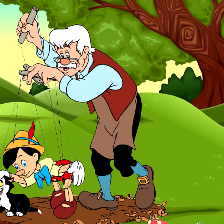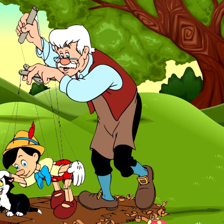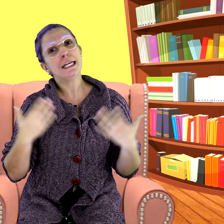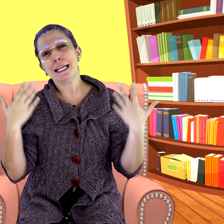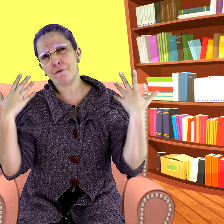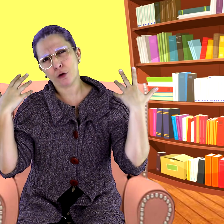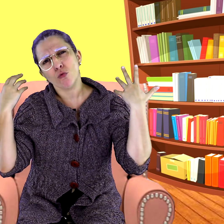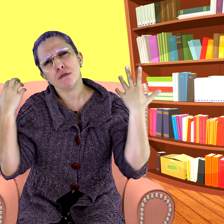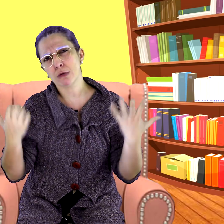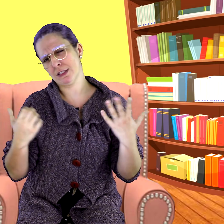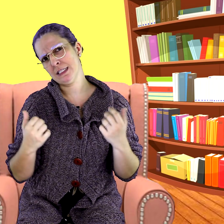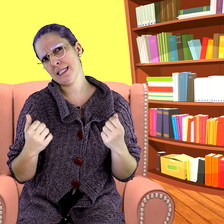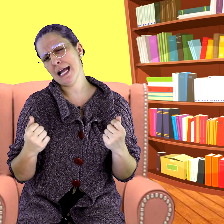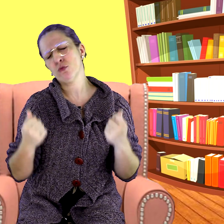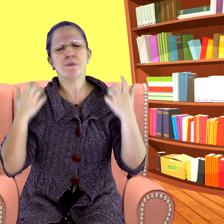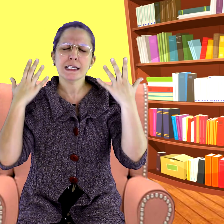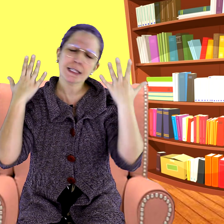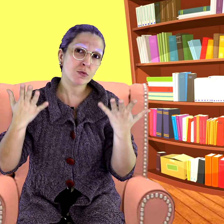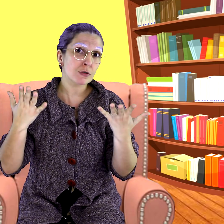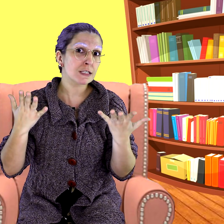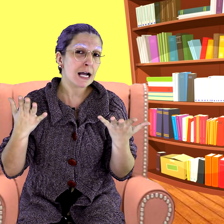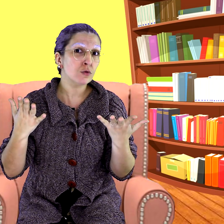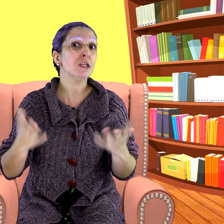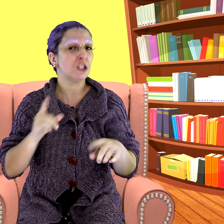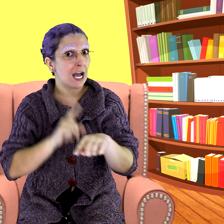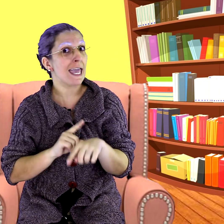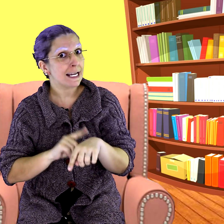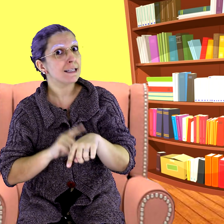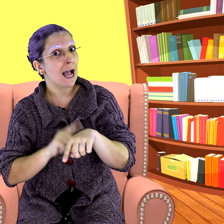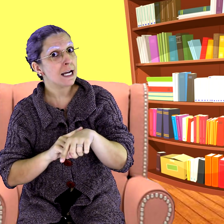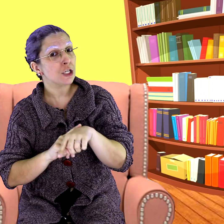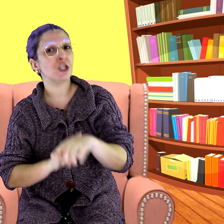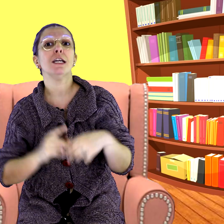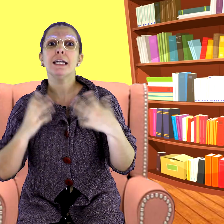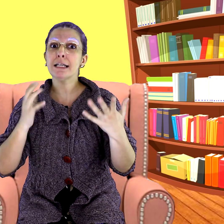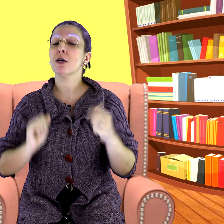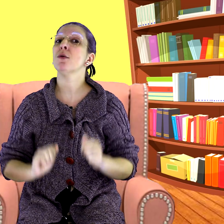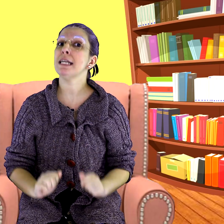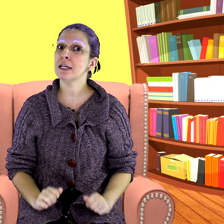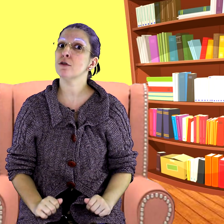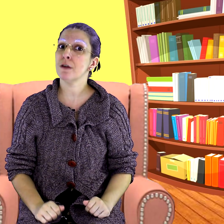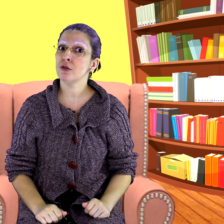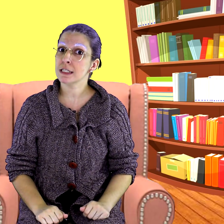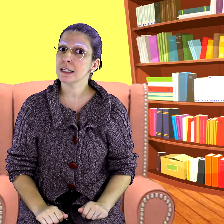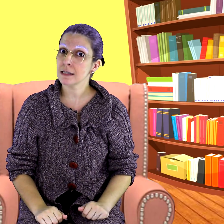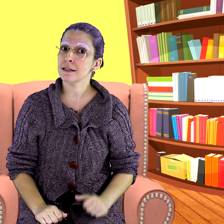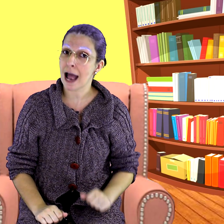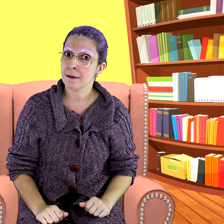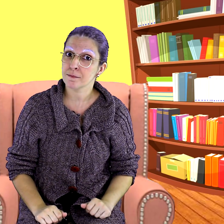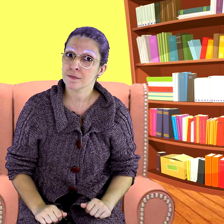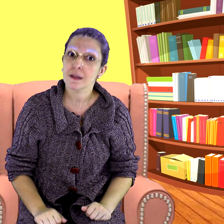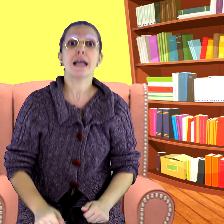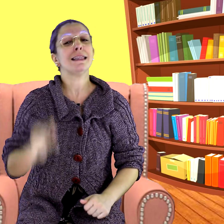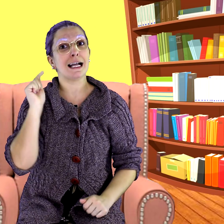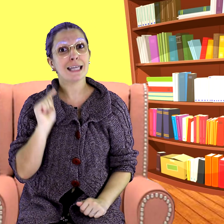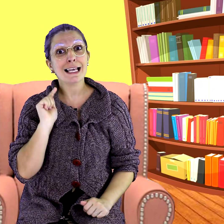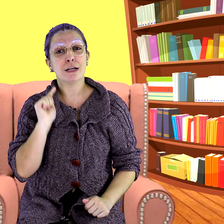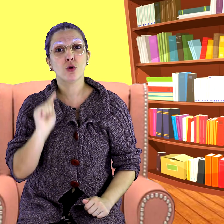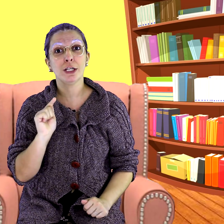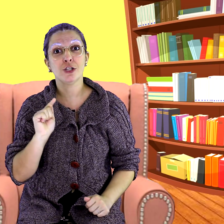E ele ficou tão cansado, mas tão cansado já era tarde. Então ele resolveu descansar. Naquela noite,